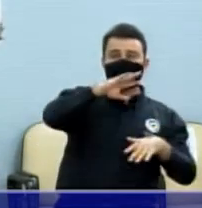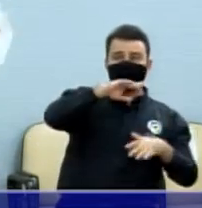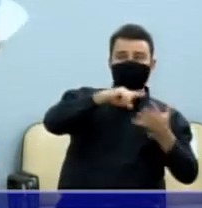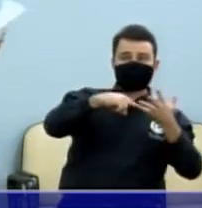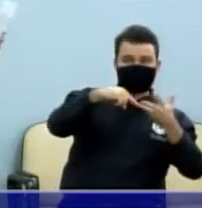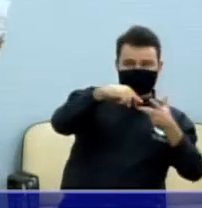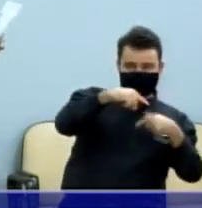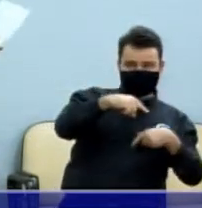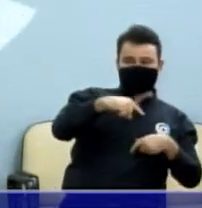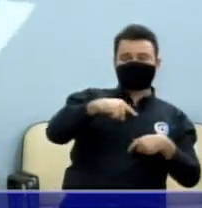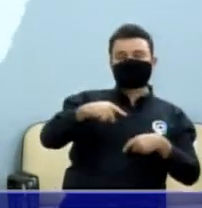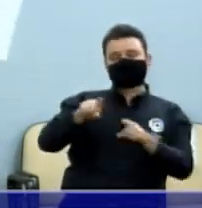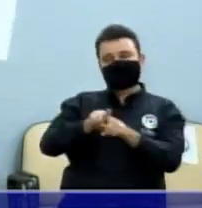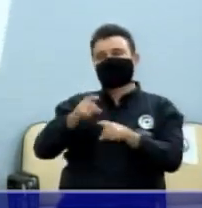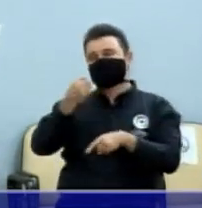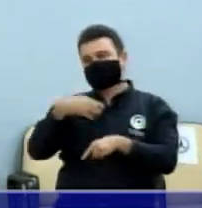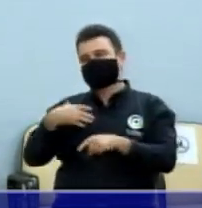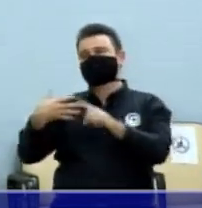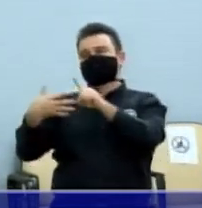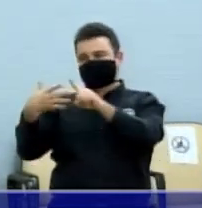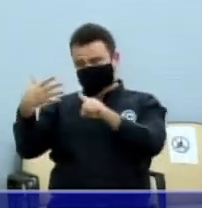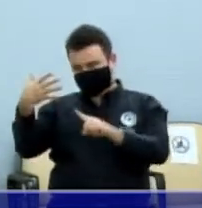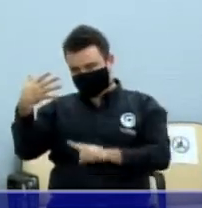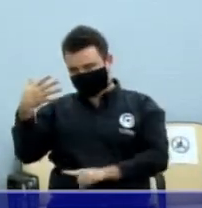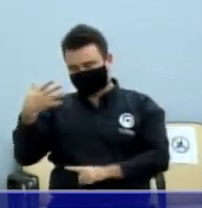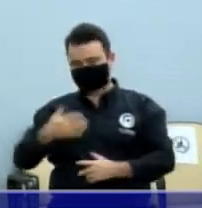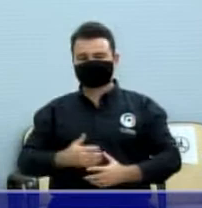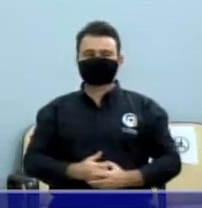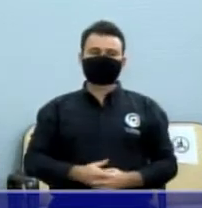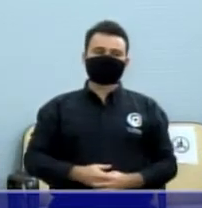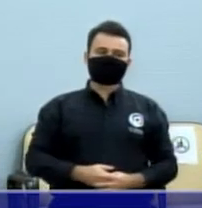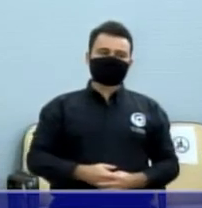E aqui o projeto de lei dos ônibus. Então, gente,